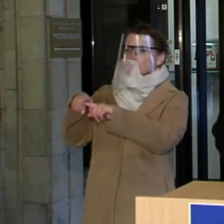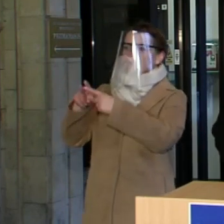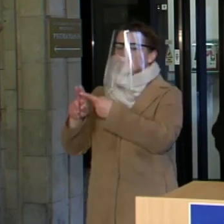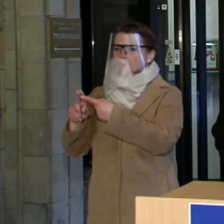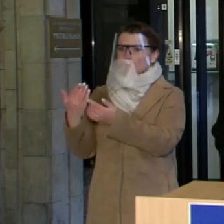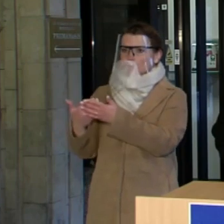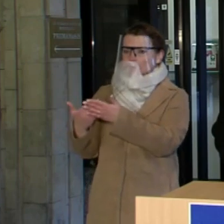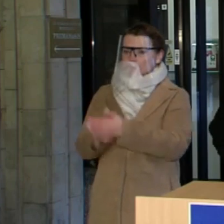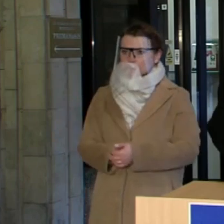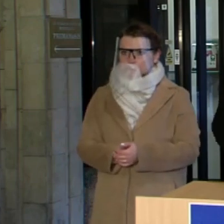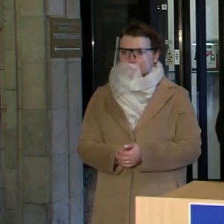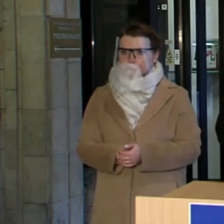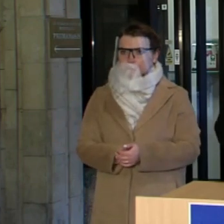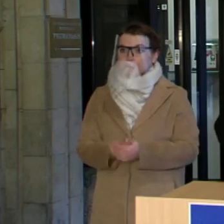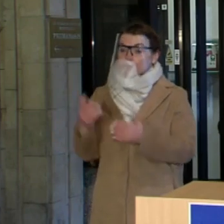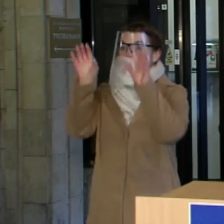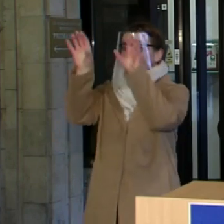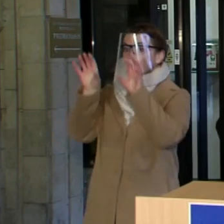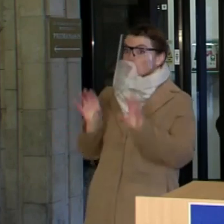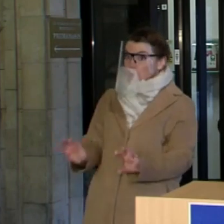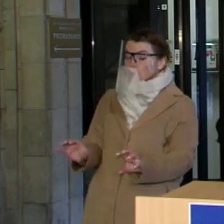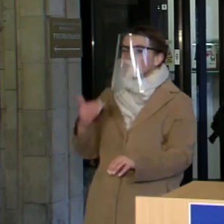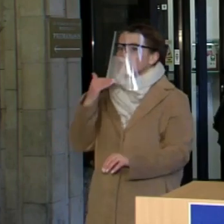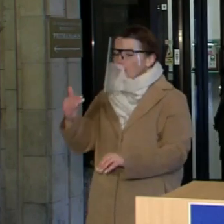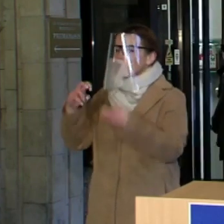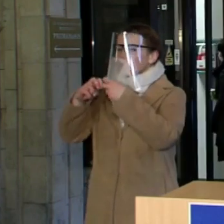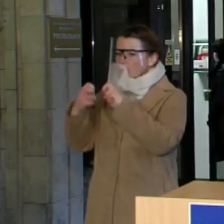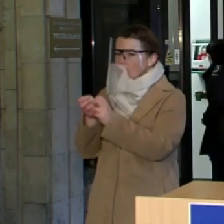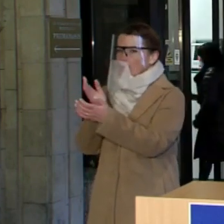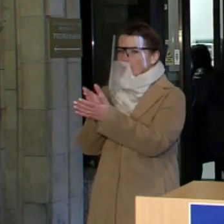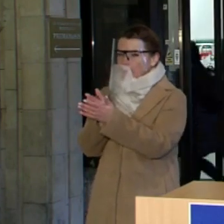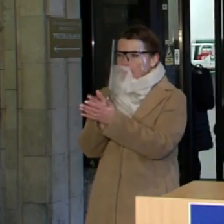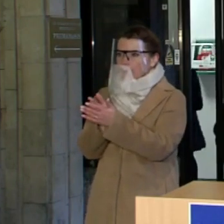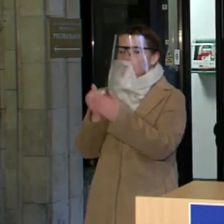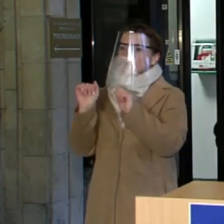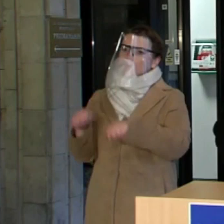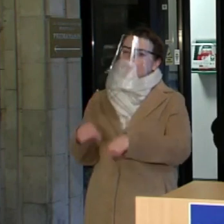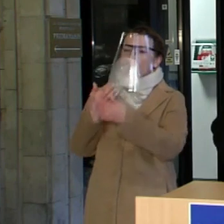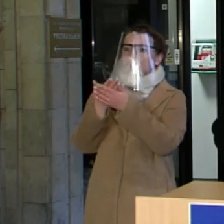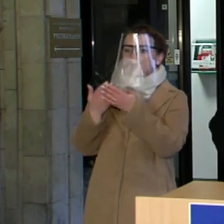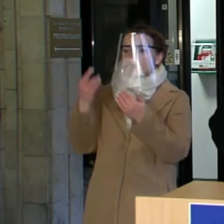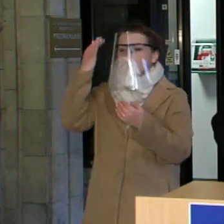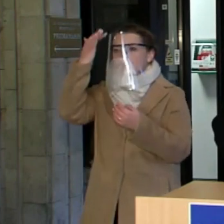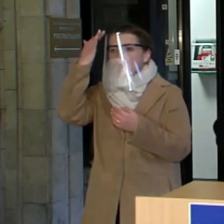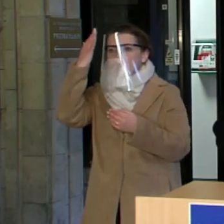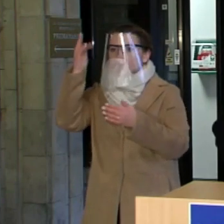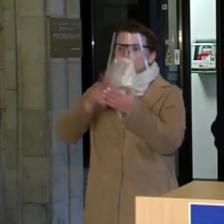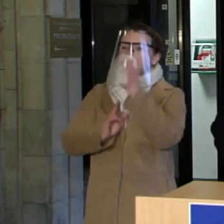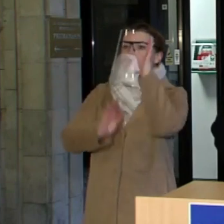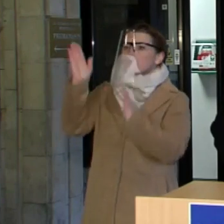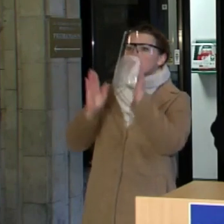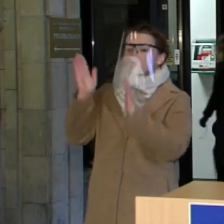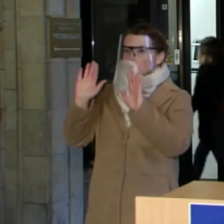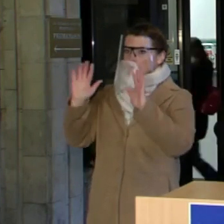darbas grinčiamas kitais principais. Taip yra konstitucingumo problemo. Taip, tvarkoji, galima rasti sprendimus ir balsavim